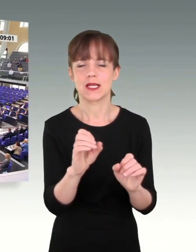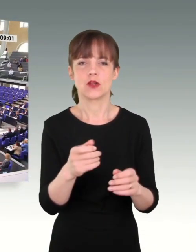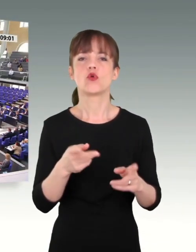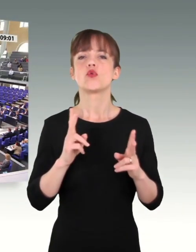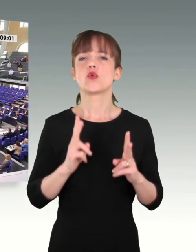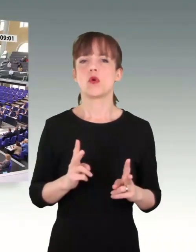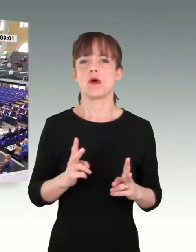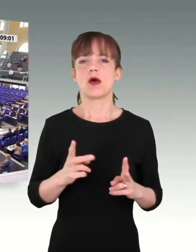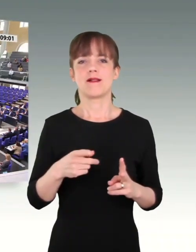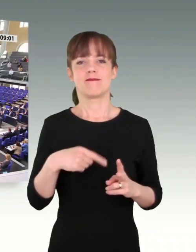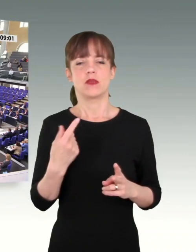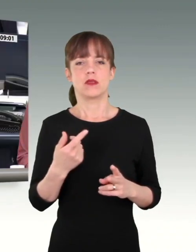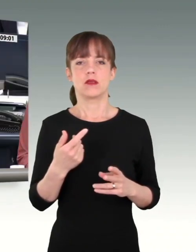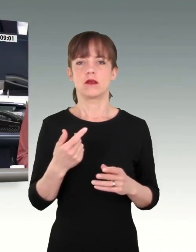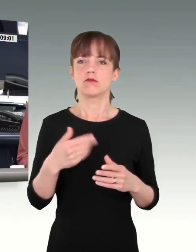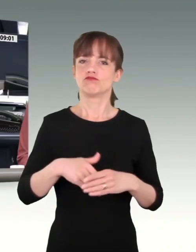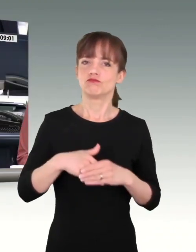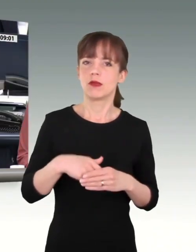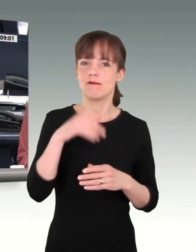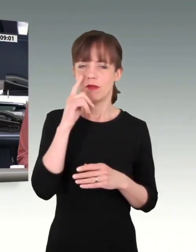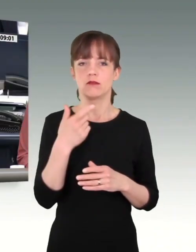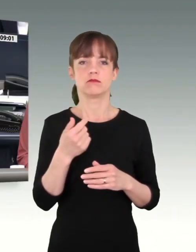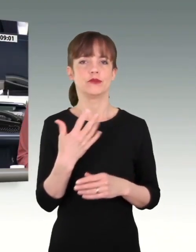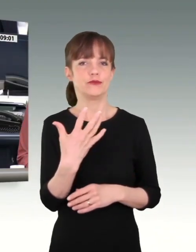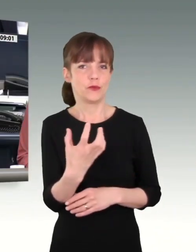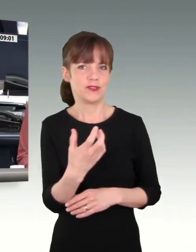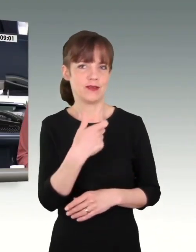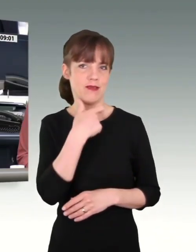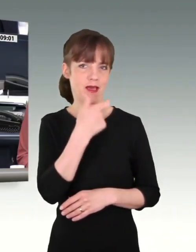gratulieren wir erst ab einem runden Geburtstag von 50.